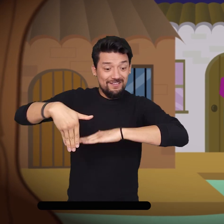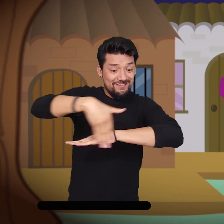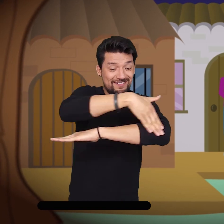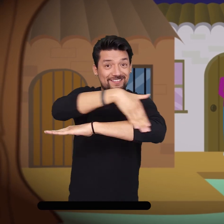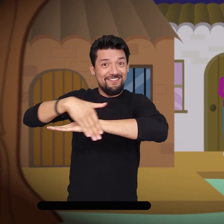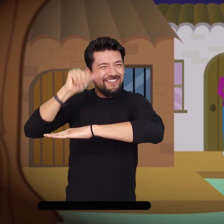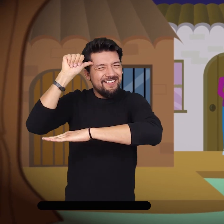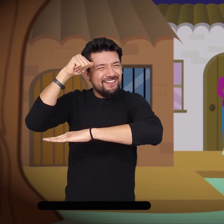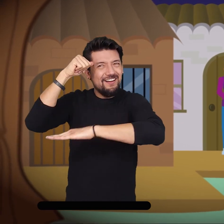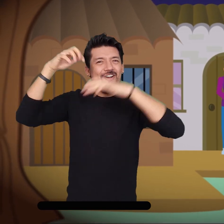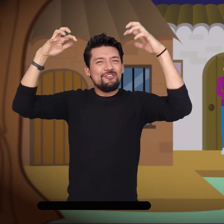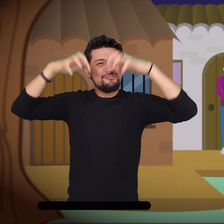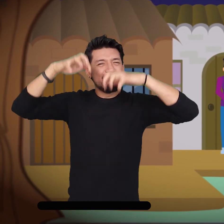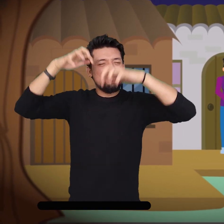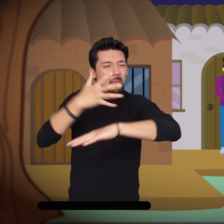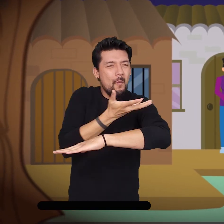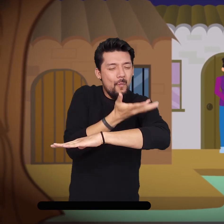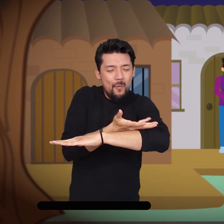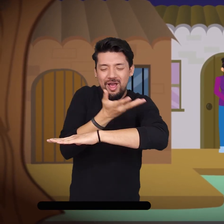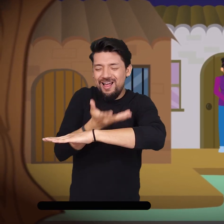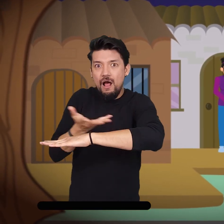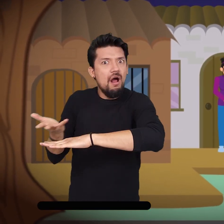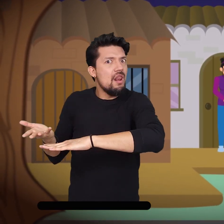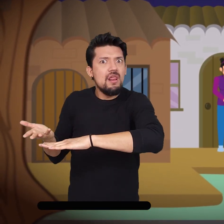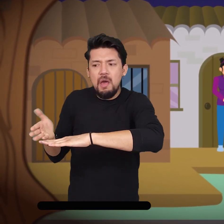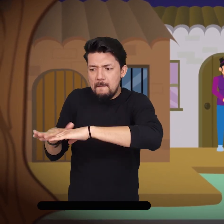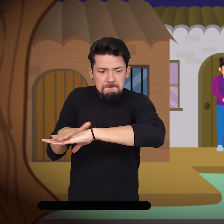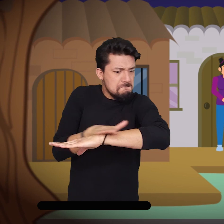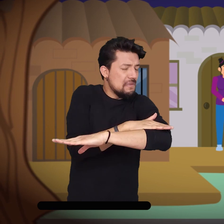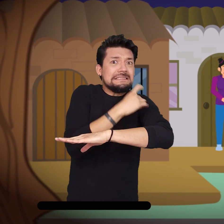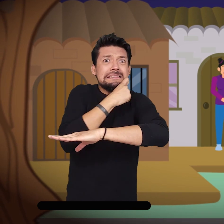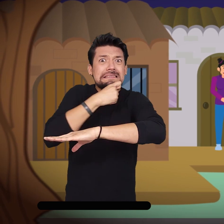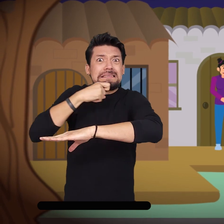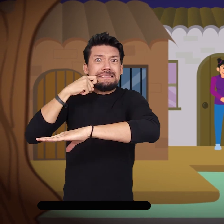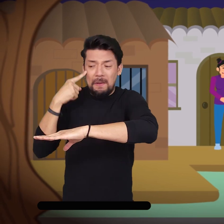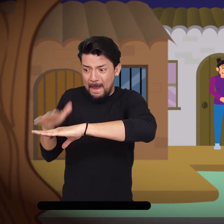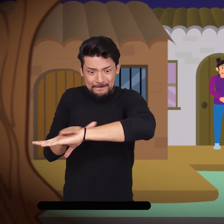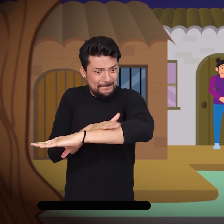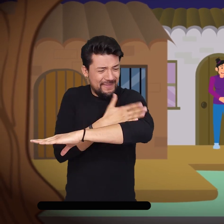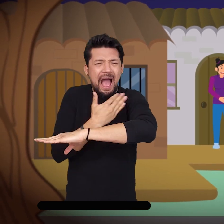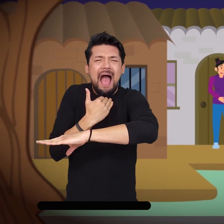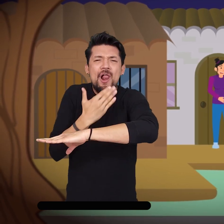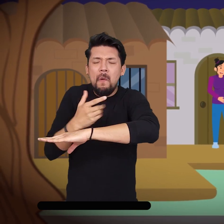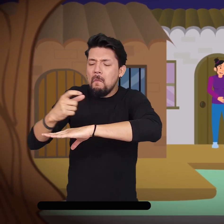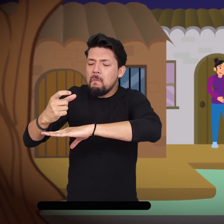llovido. Pero cuando salieron, notaron que el piso no estaba mojado, estaba